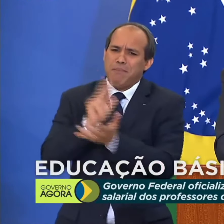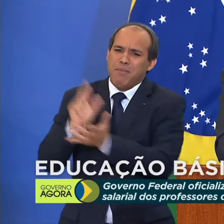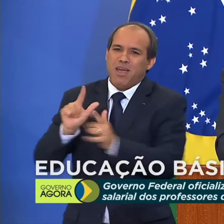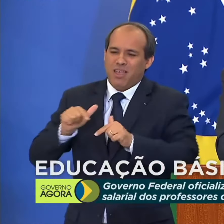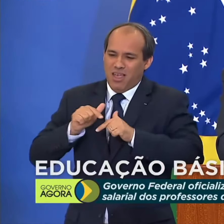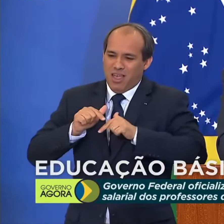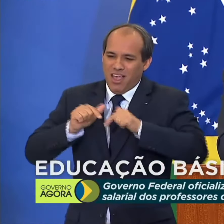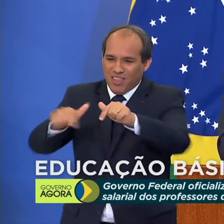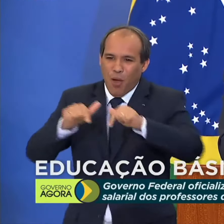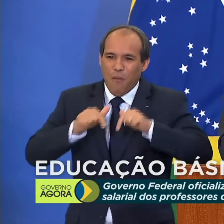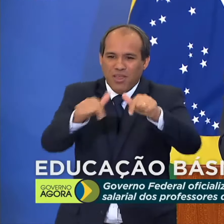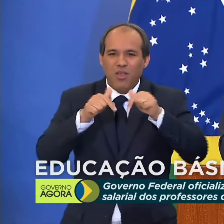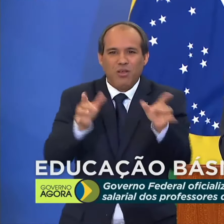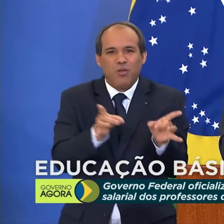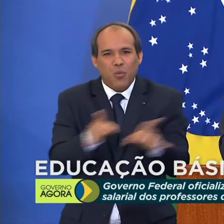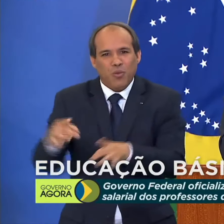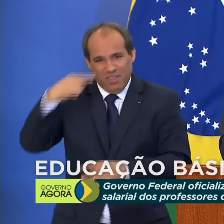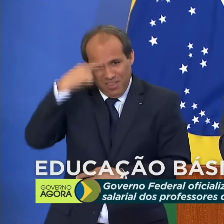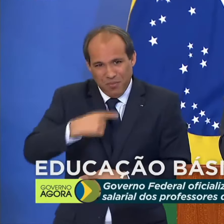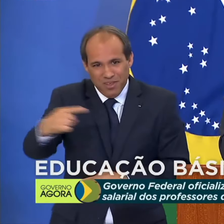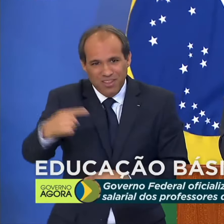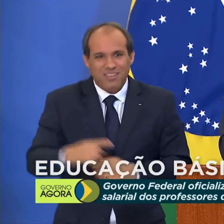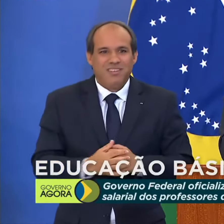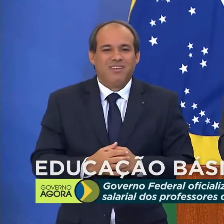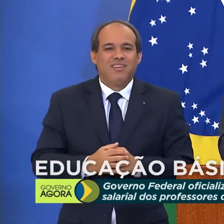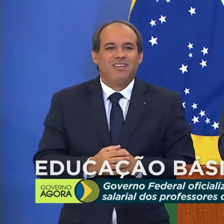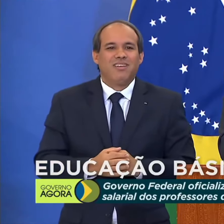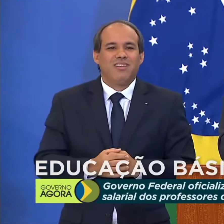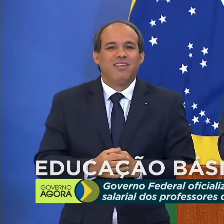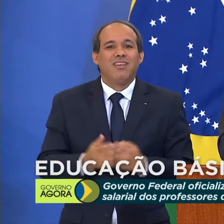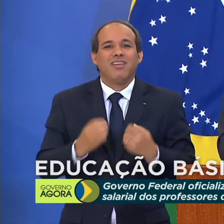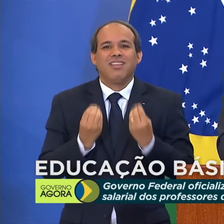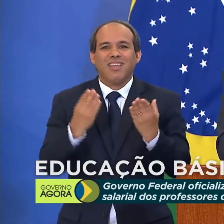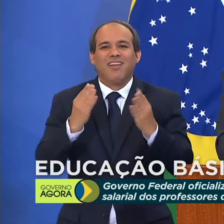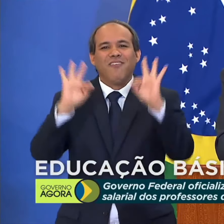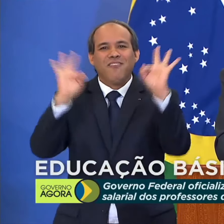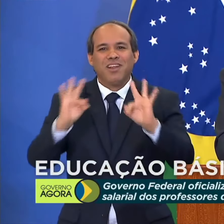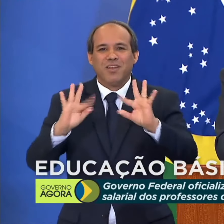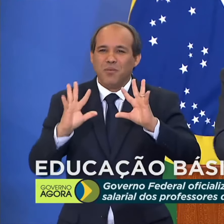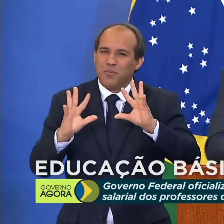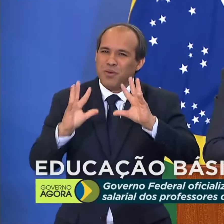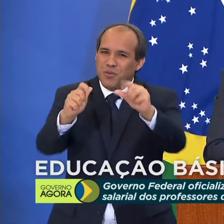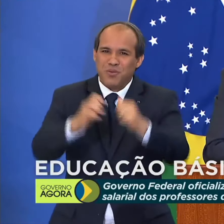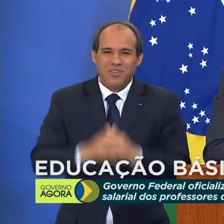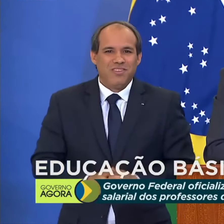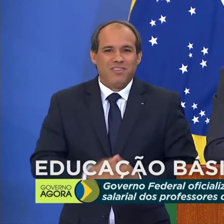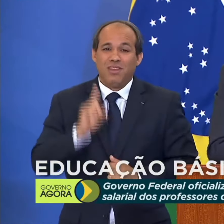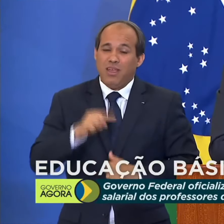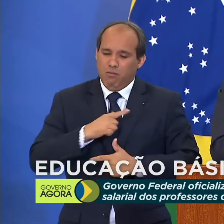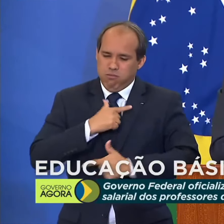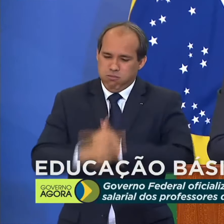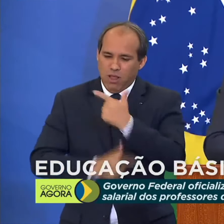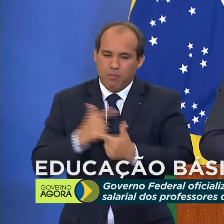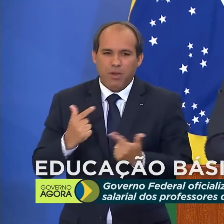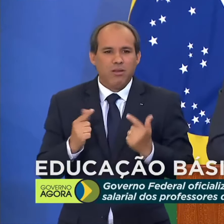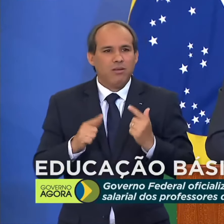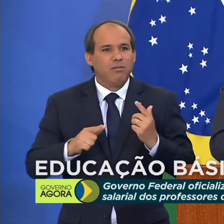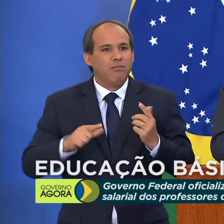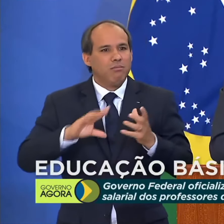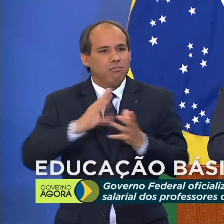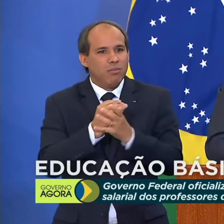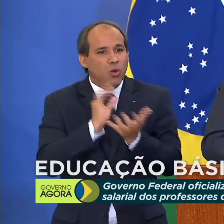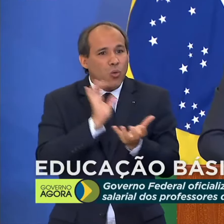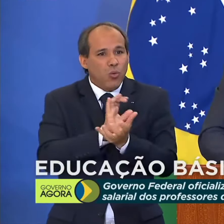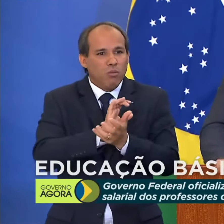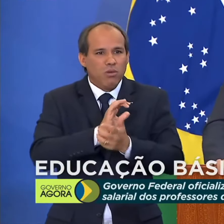semanalmente, que nos deixam todos felizes. É trabalho de muita gente, dos